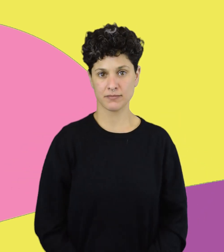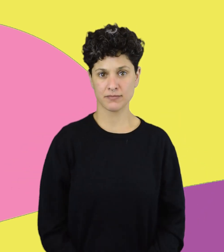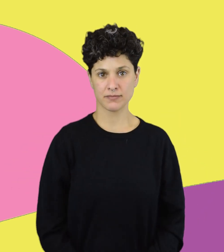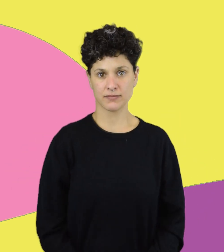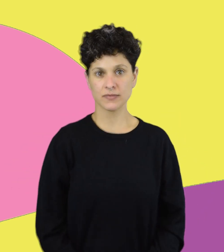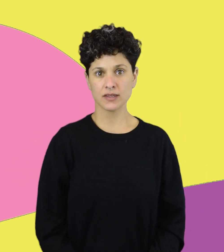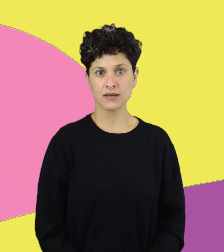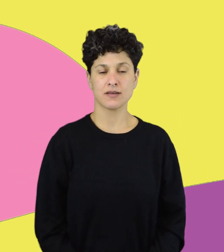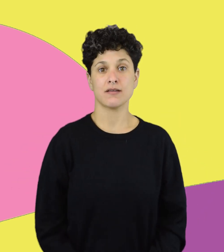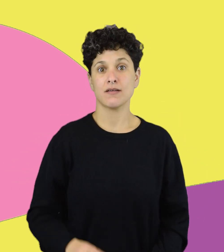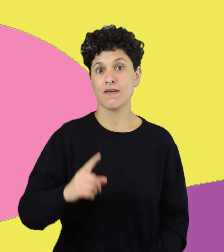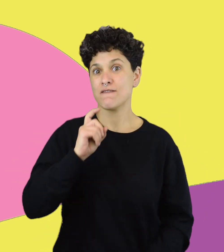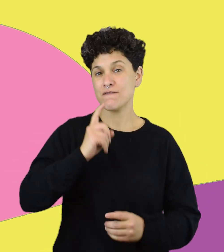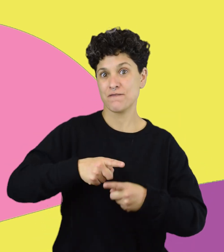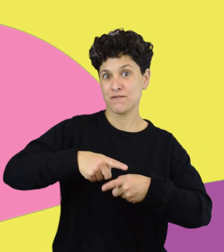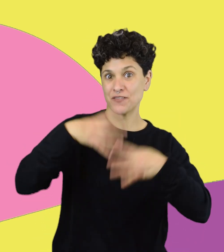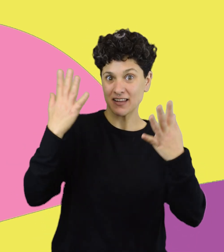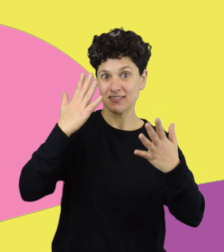¿Cuándo se celebra su mayor festividad?